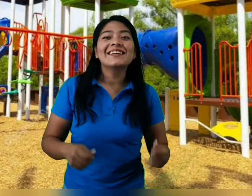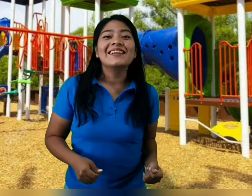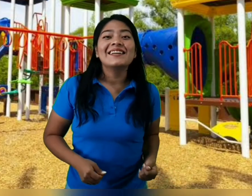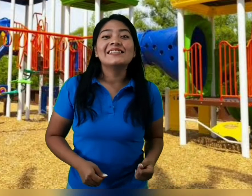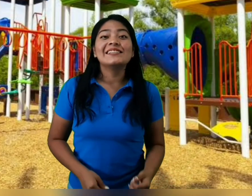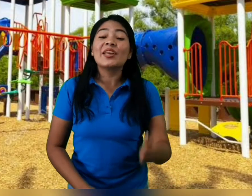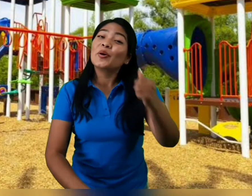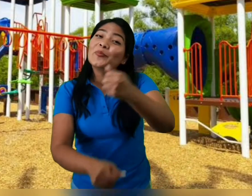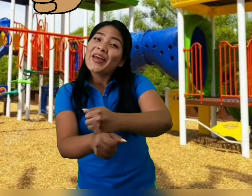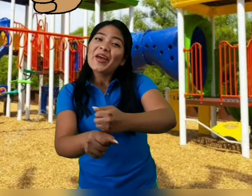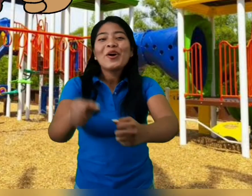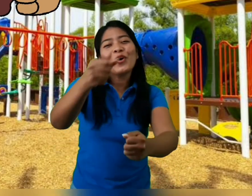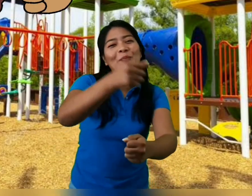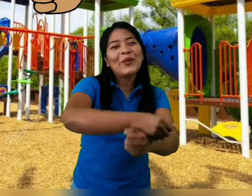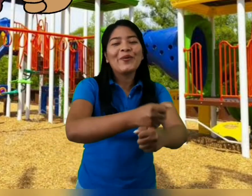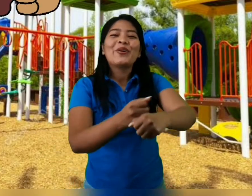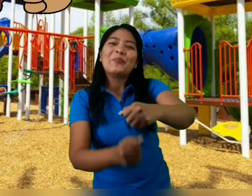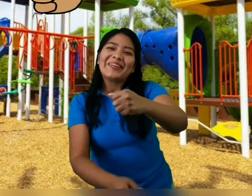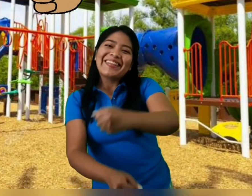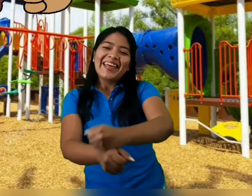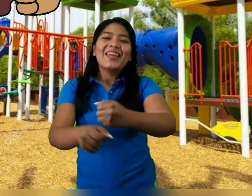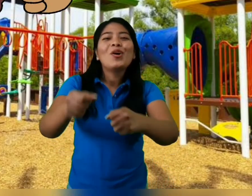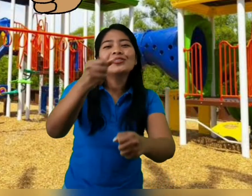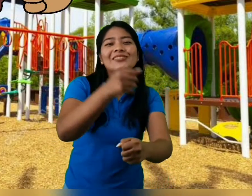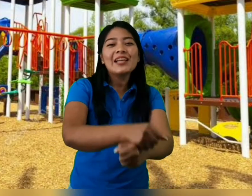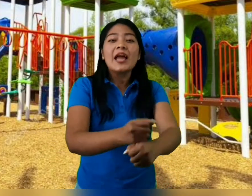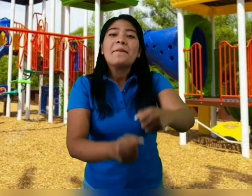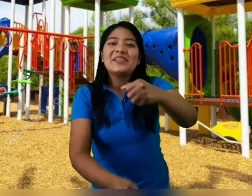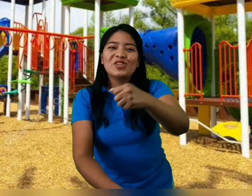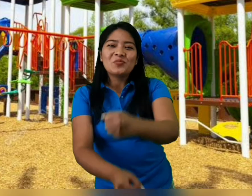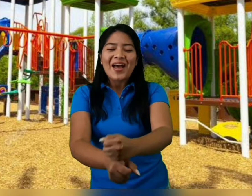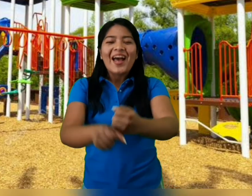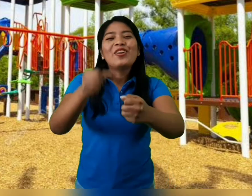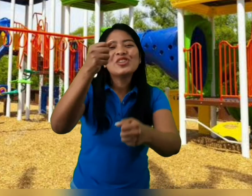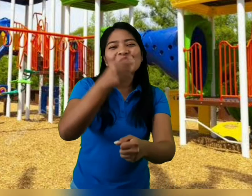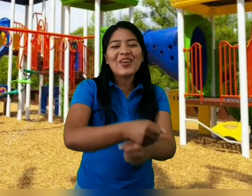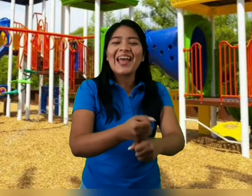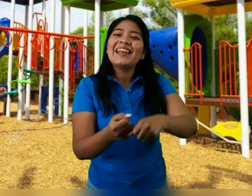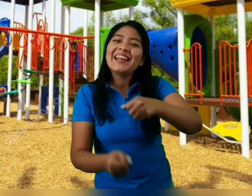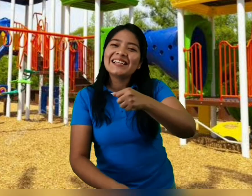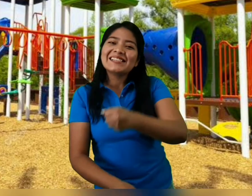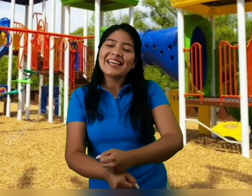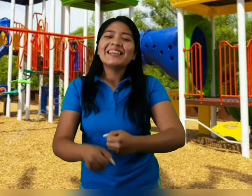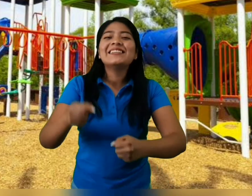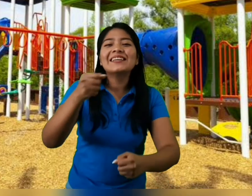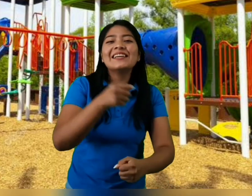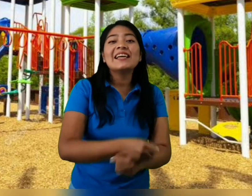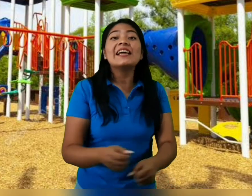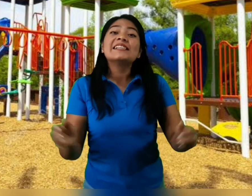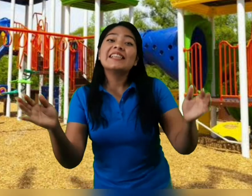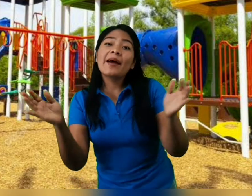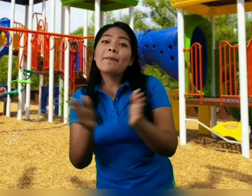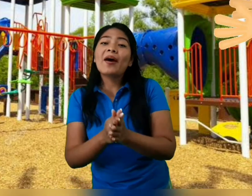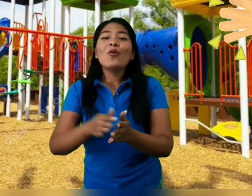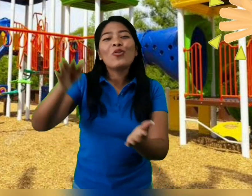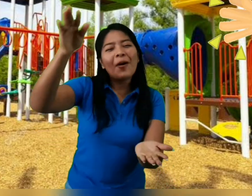Si golpeo, golpeo y golpeteo. Mis dos manos suenan así. Si aplaudo,